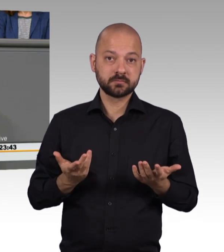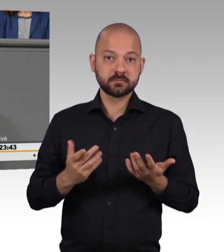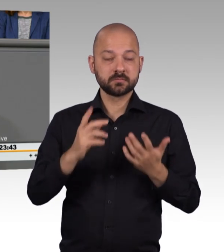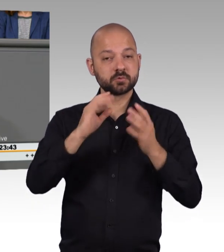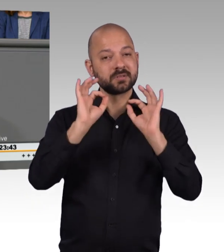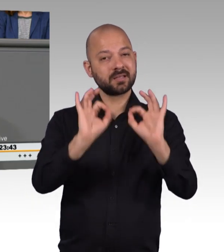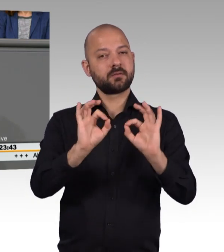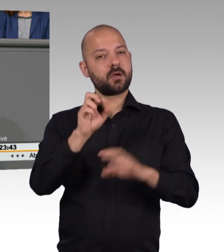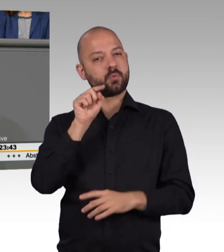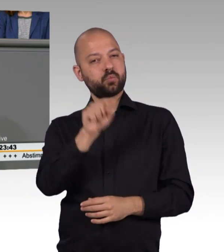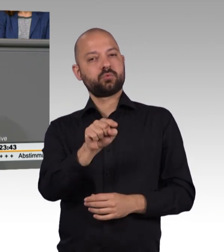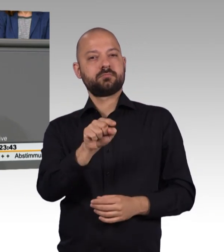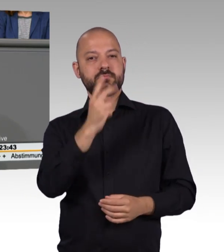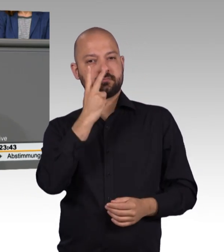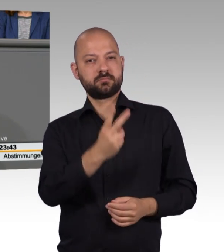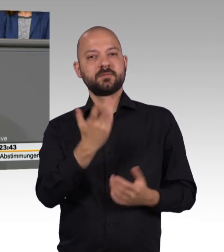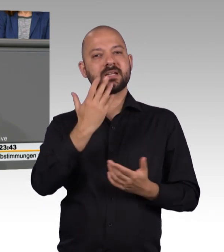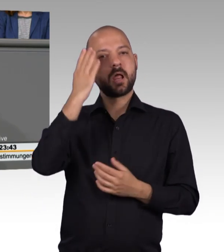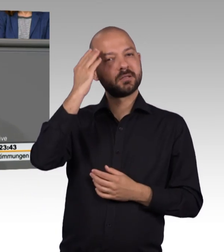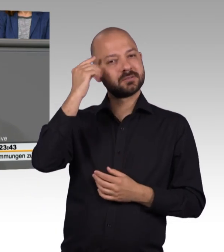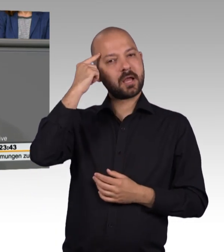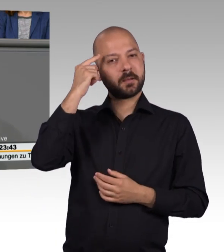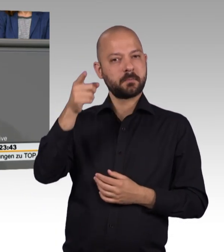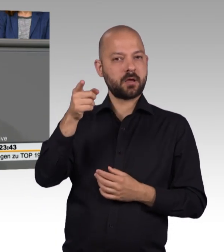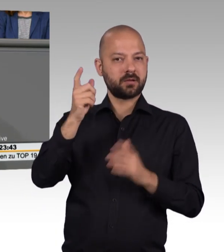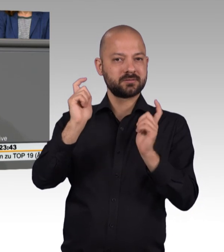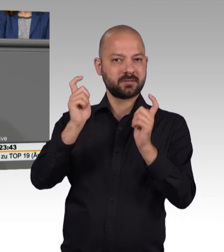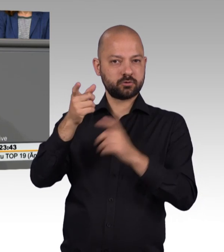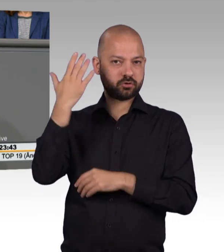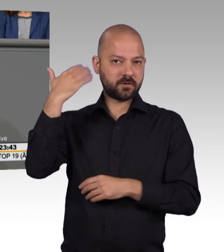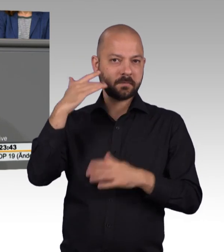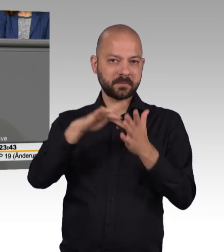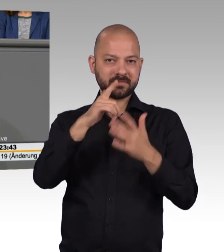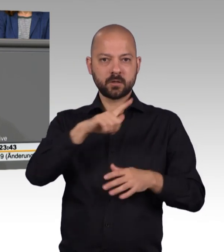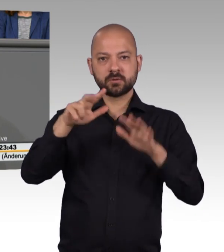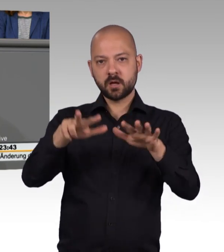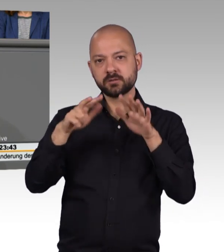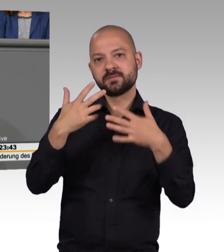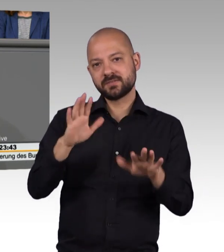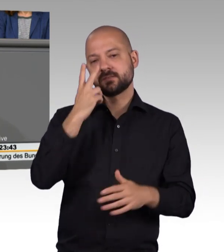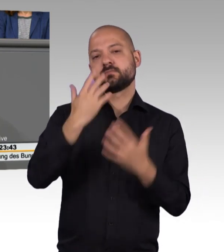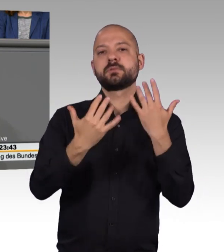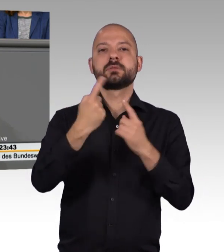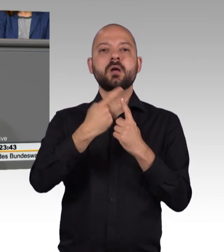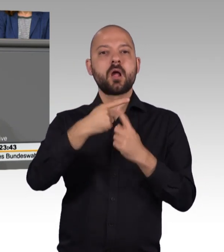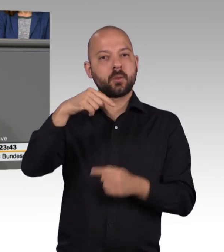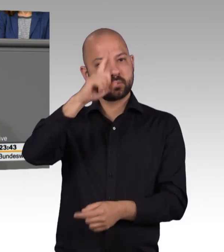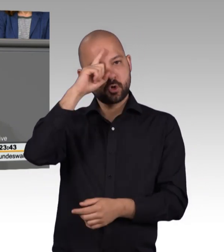Alzheimergesellschaft gab Mitte 2018 die Zahl der in Deutschland lebenden Demenzkranken mit rund 1,7 Millionen